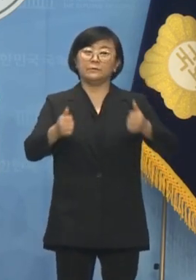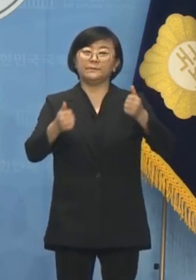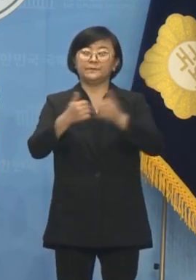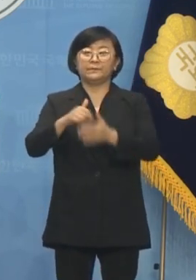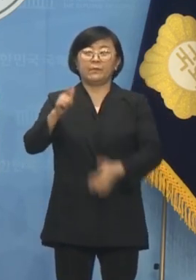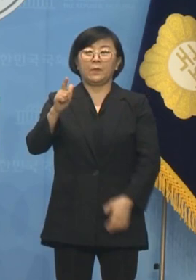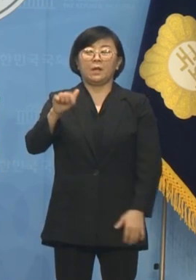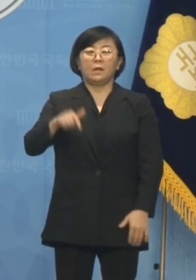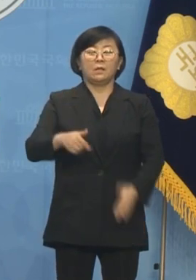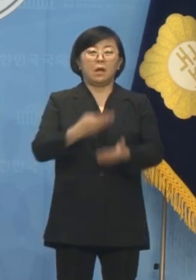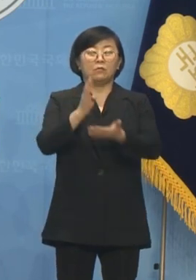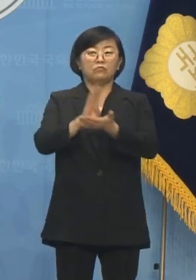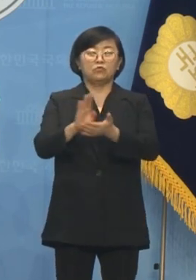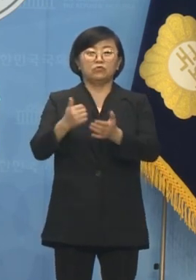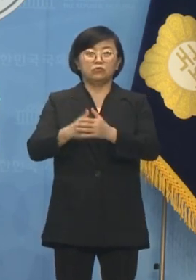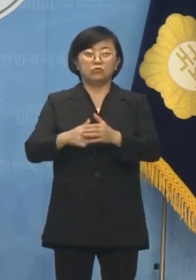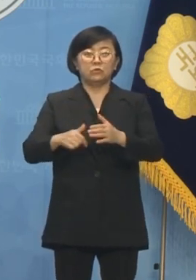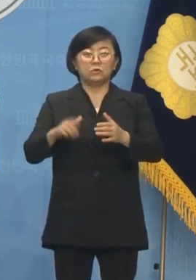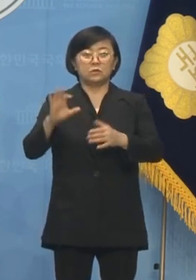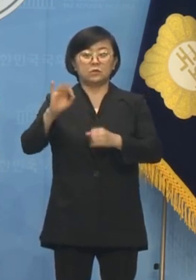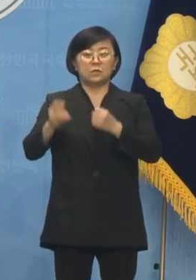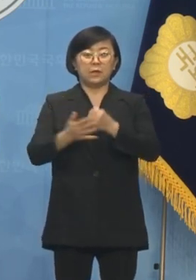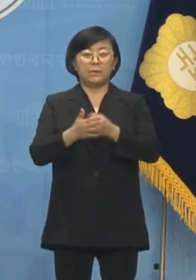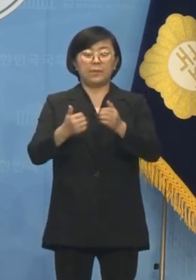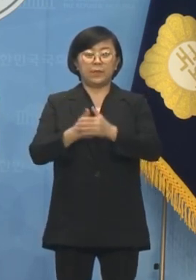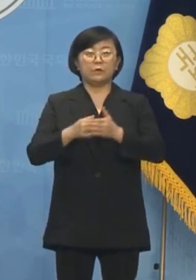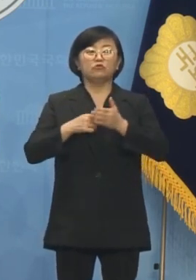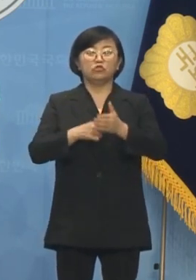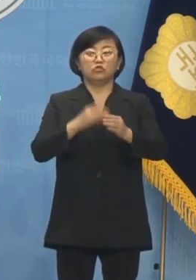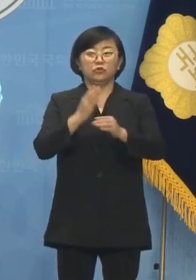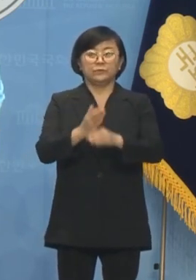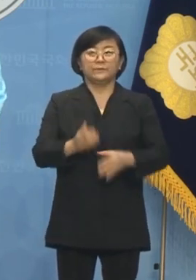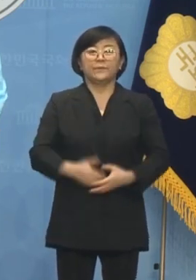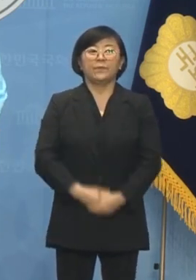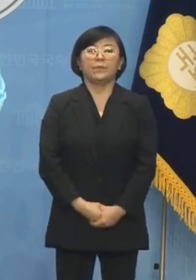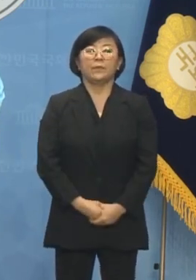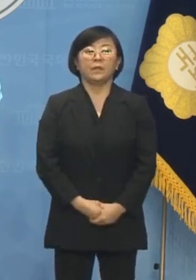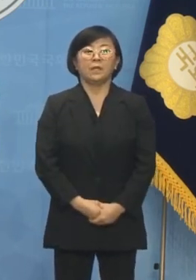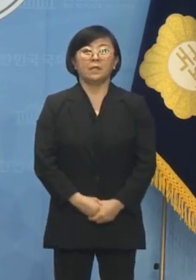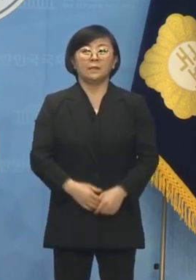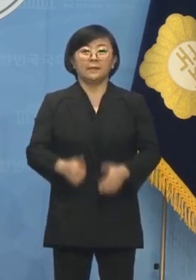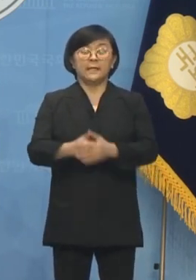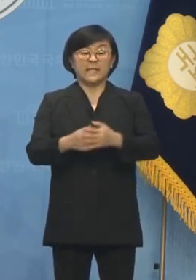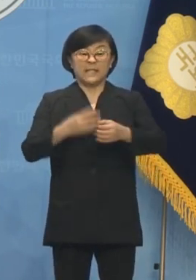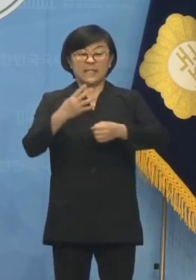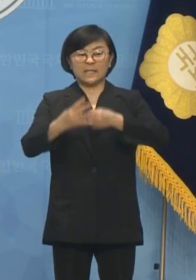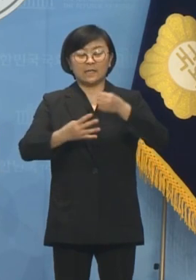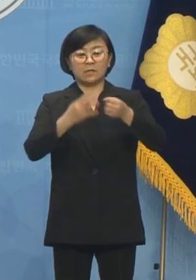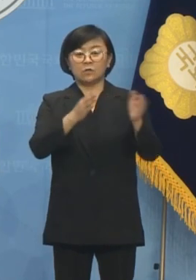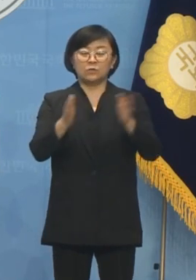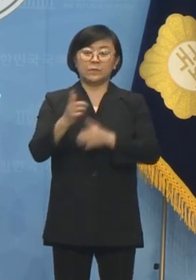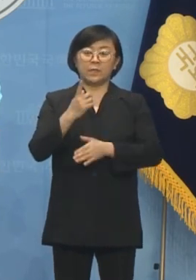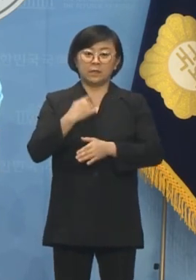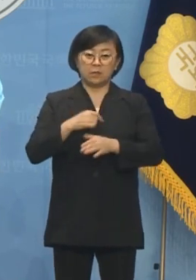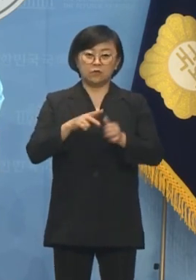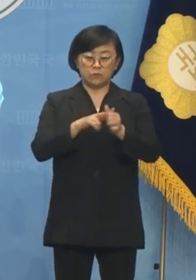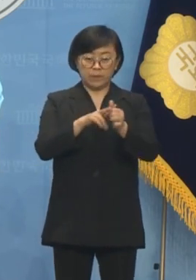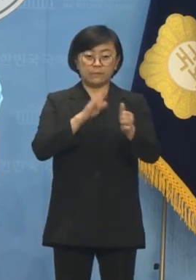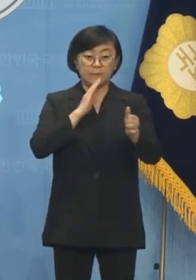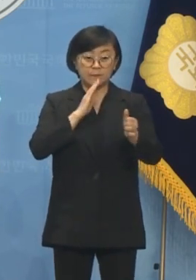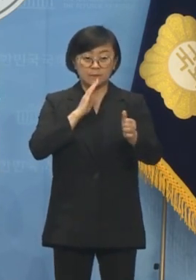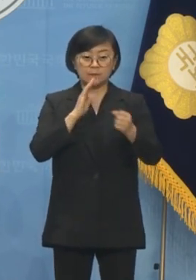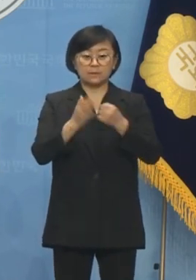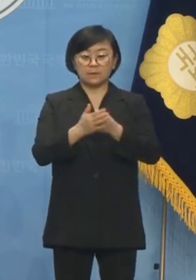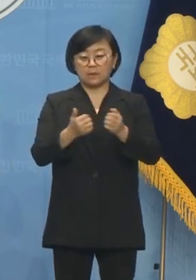강북구레 김은주 후보 또한 단일화 추진 예정입니다. 길게는 4년을 준비했던 출마였는데,